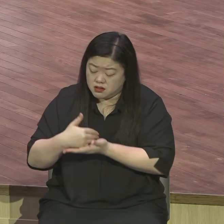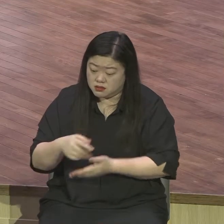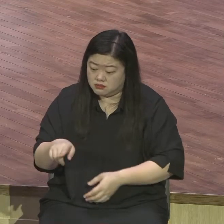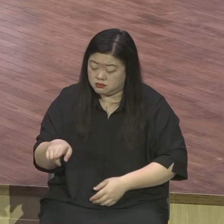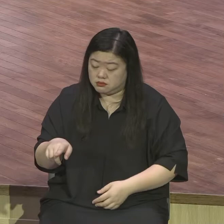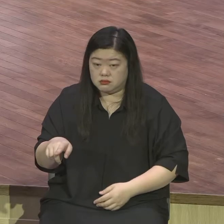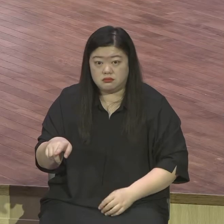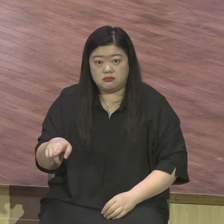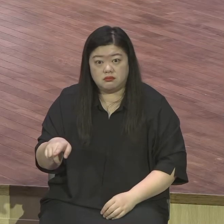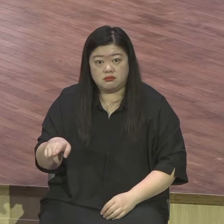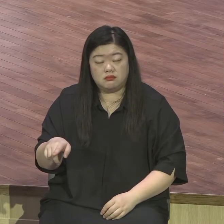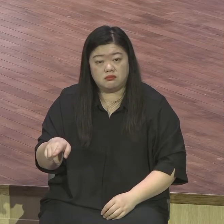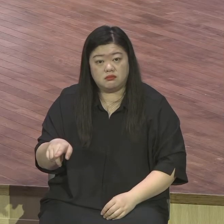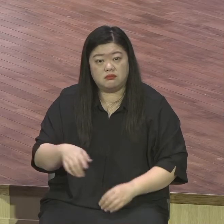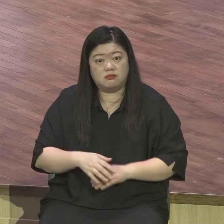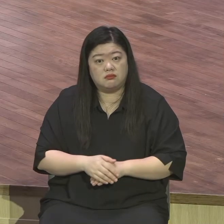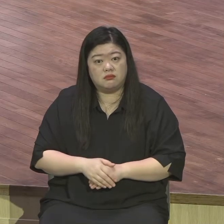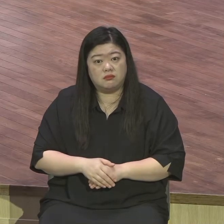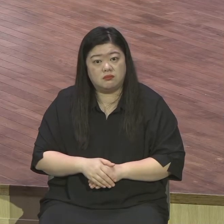사람일수록 사실 감사가 더 없어요